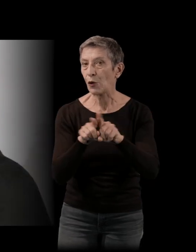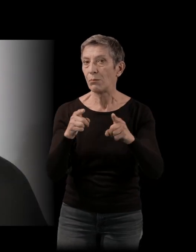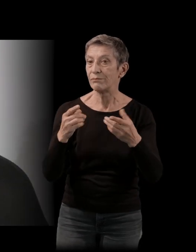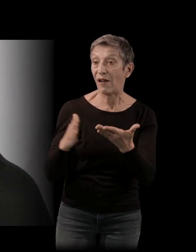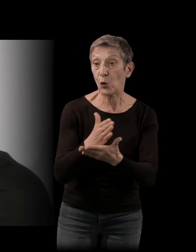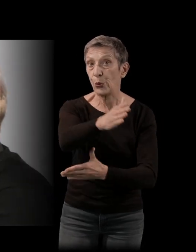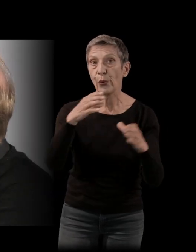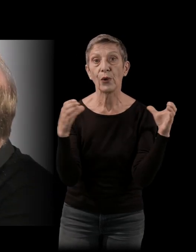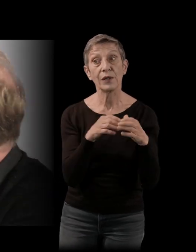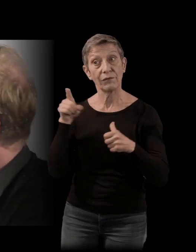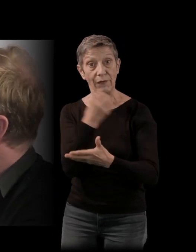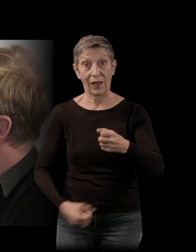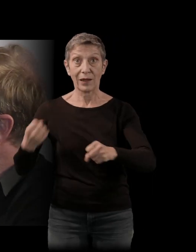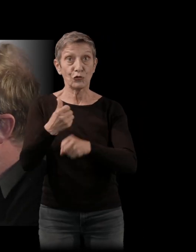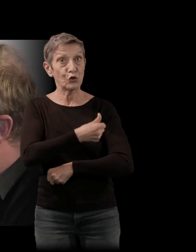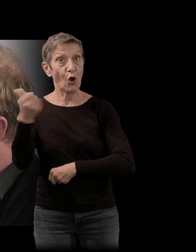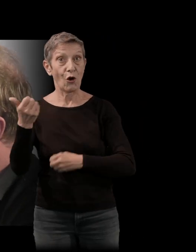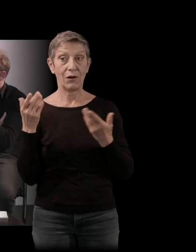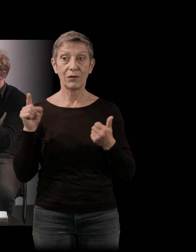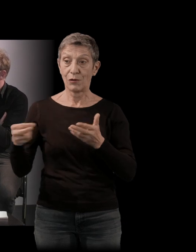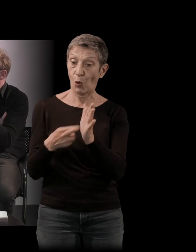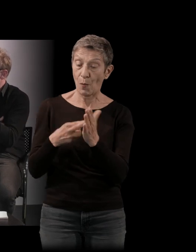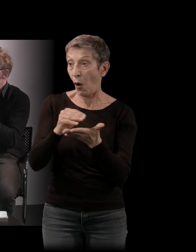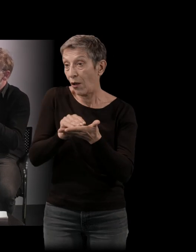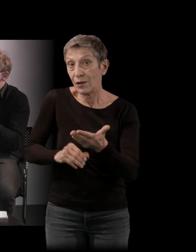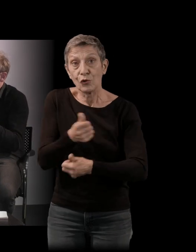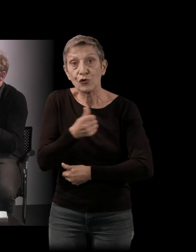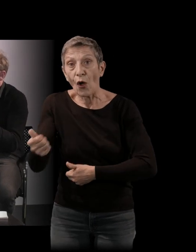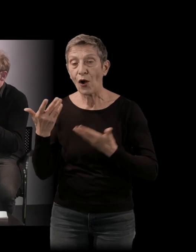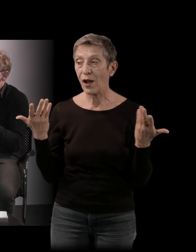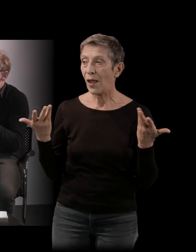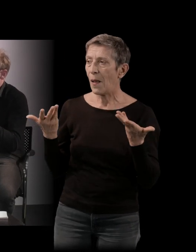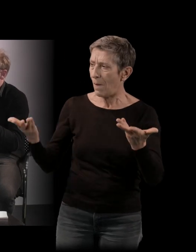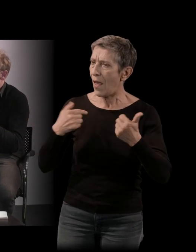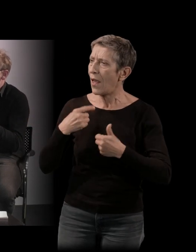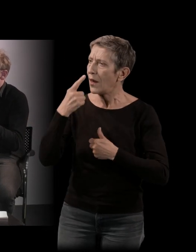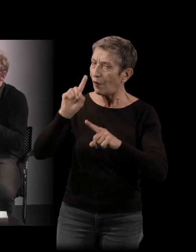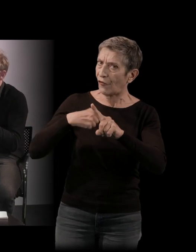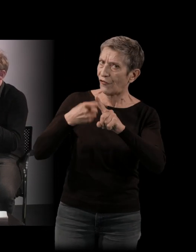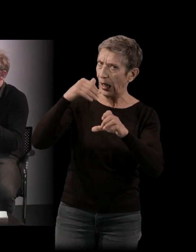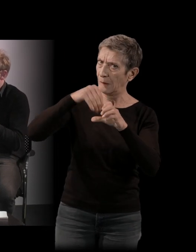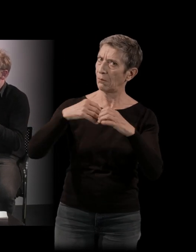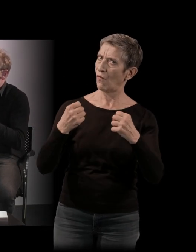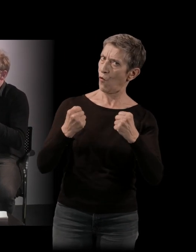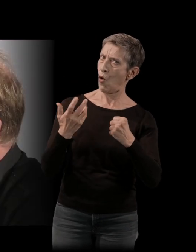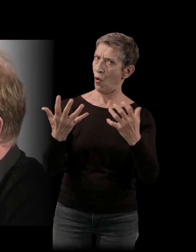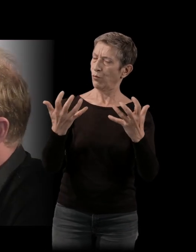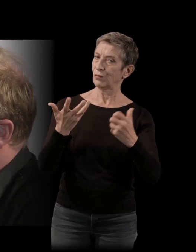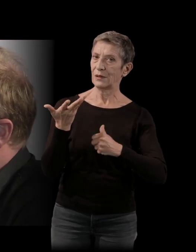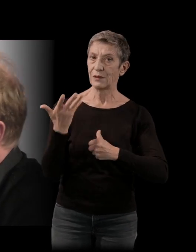solitaire, évidemment, en tant que romancière. Mais il me semble que ce qui est aussi très fort dans ce film, c'est ça. C'est à la fois le collectif, la manière